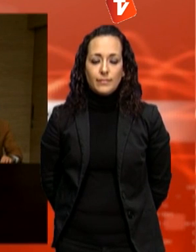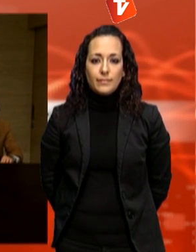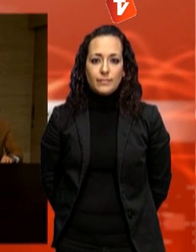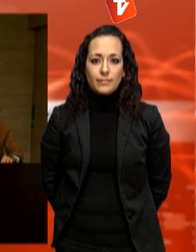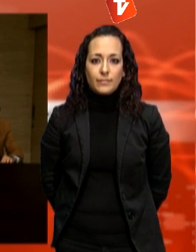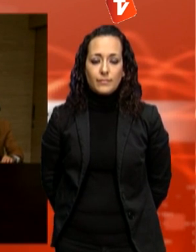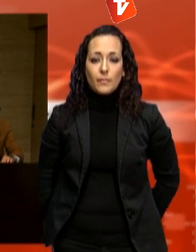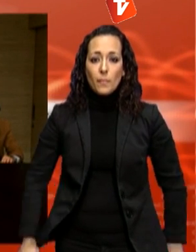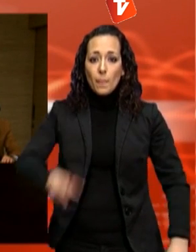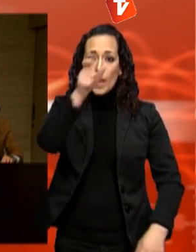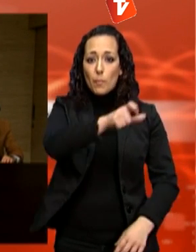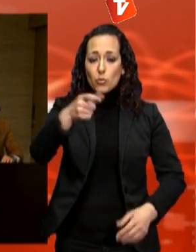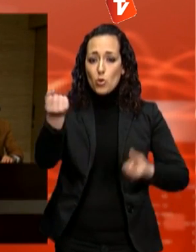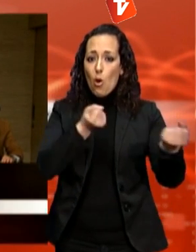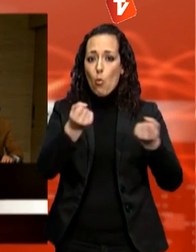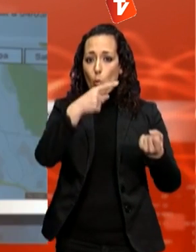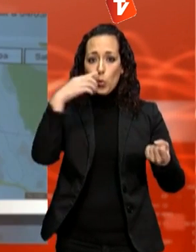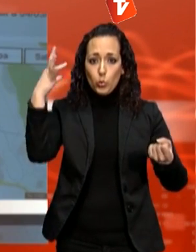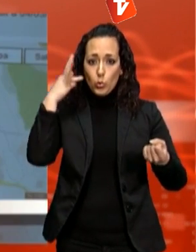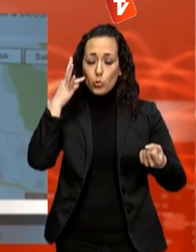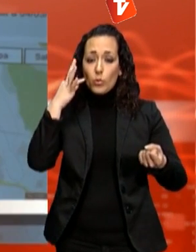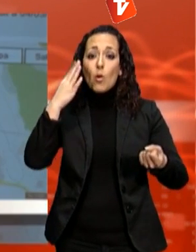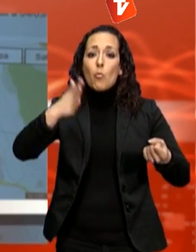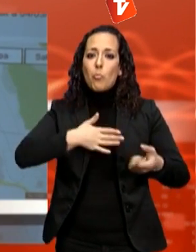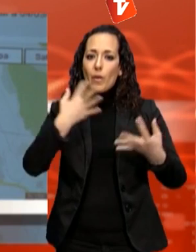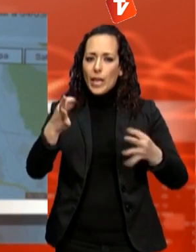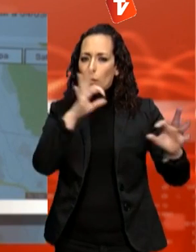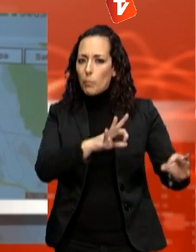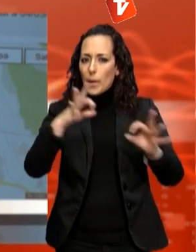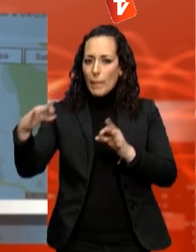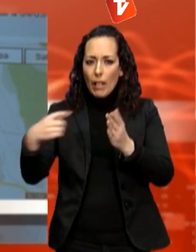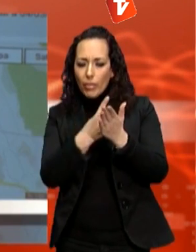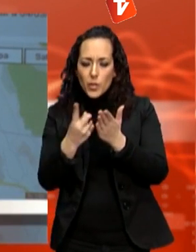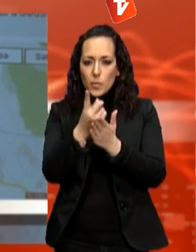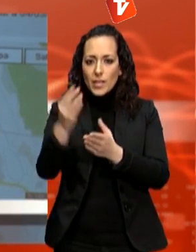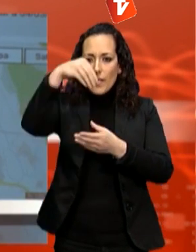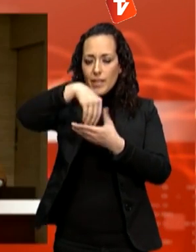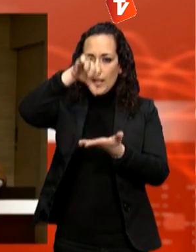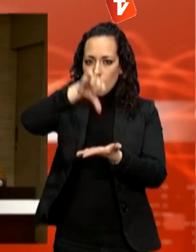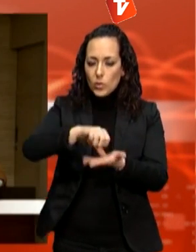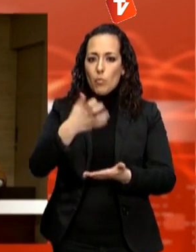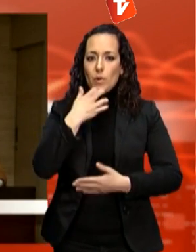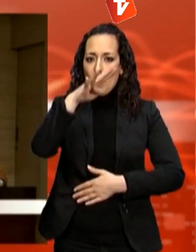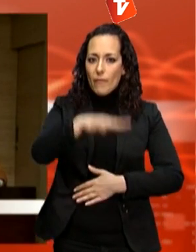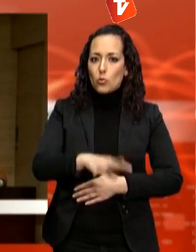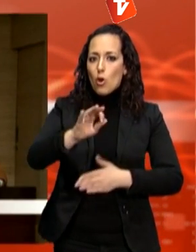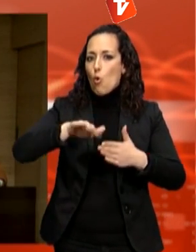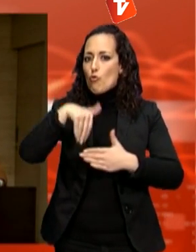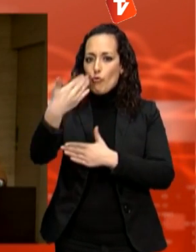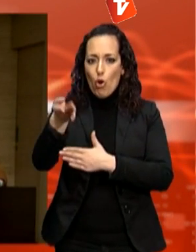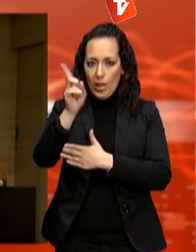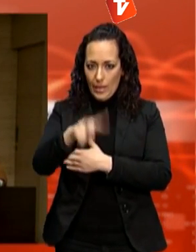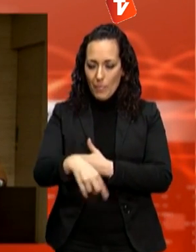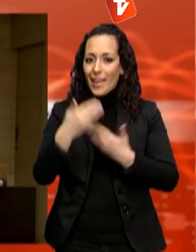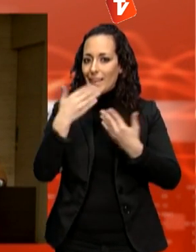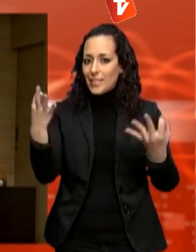Els conductors i les conductores podran planificar els seus desplaçaments dins de la ciutat a Barcelona o en vies interurbanes i ho podran fer amb